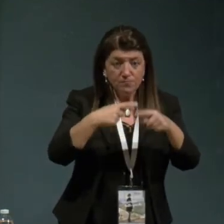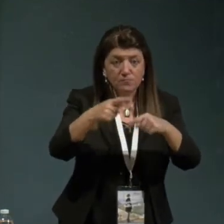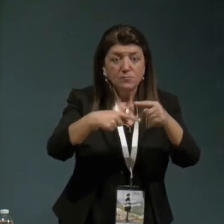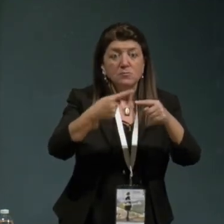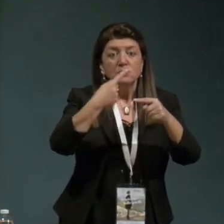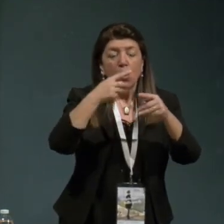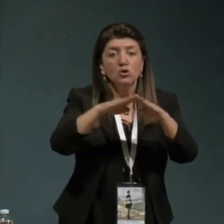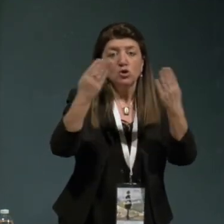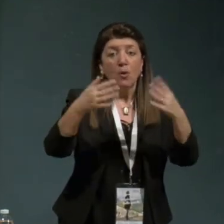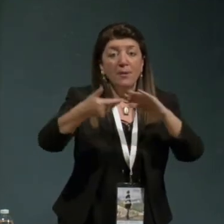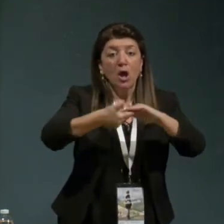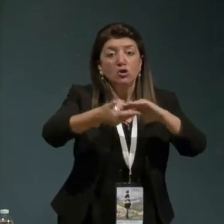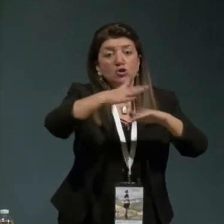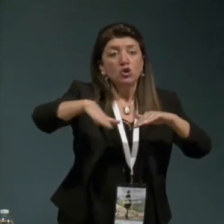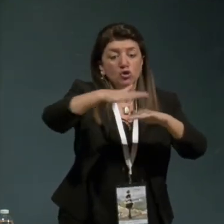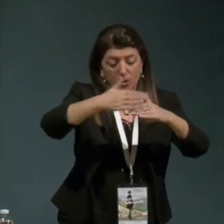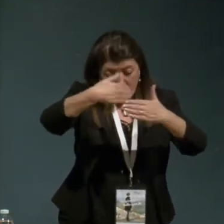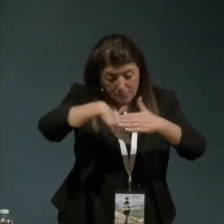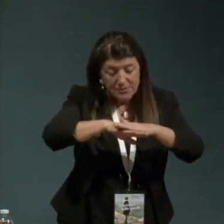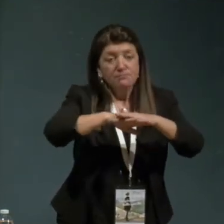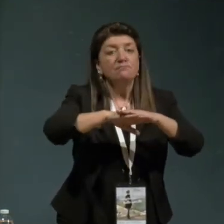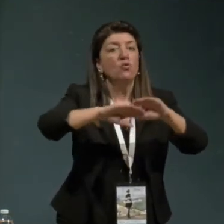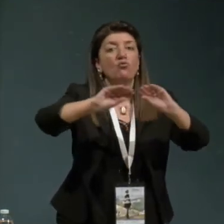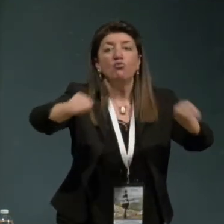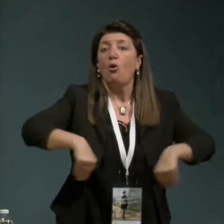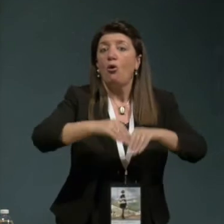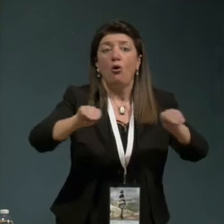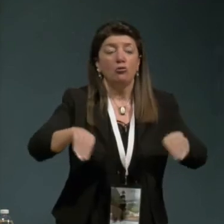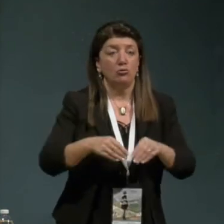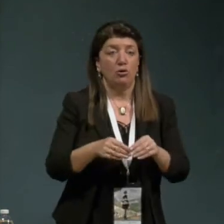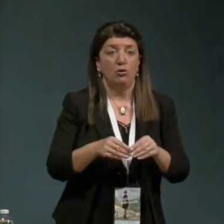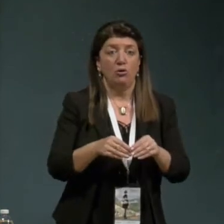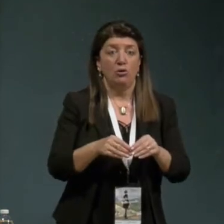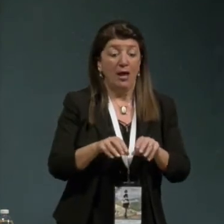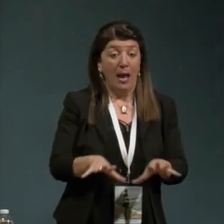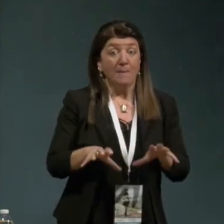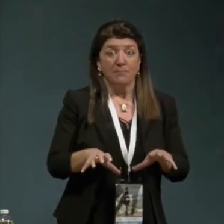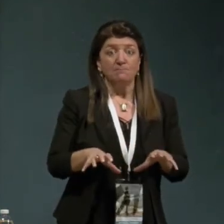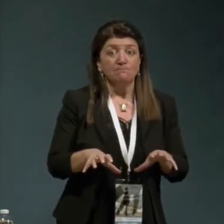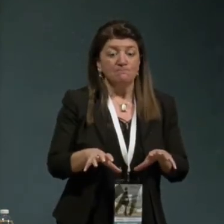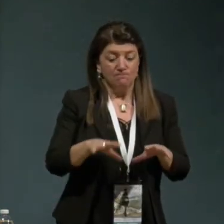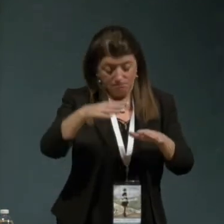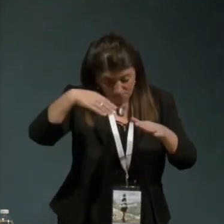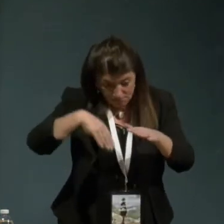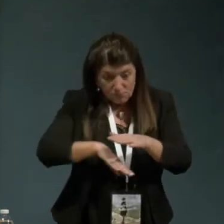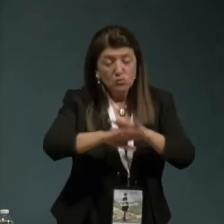società era vuota perché la cosa che è arrivata dalla California